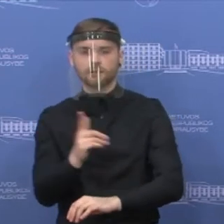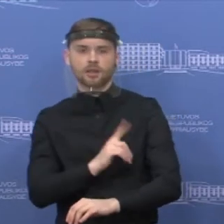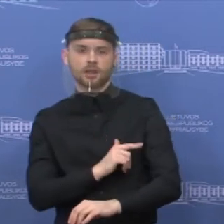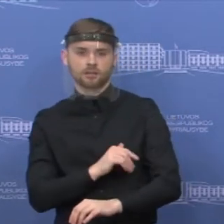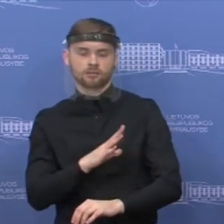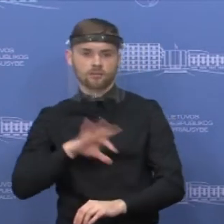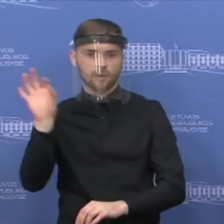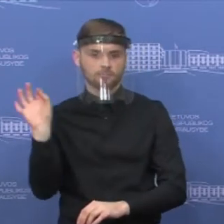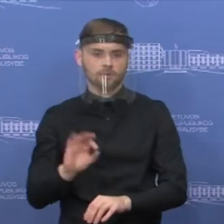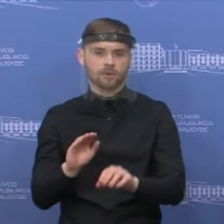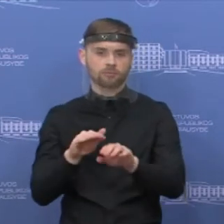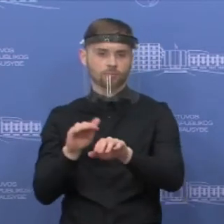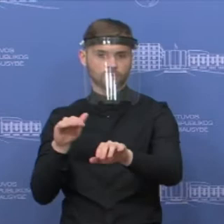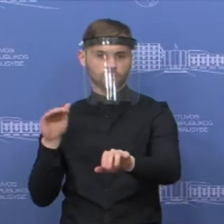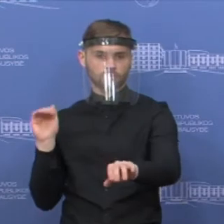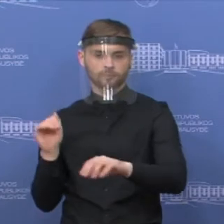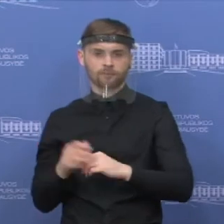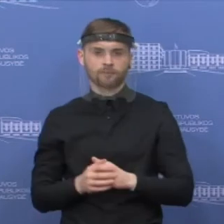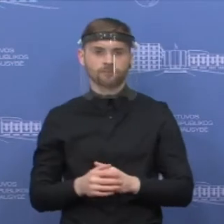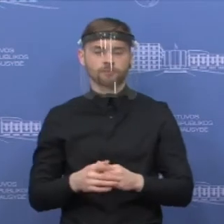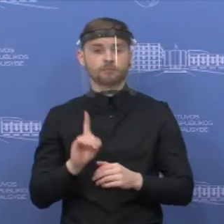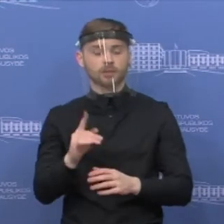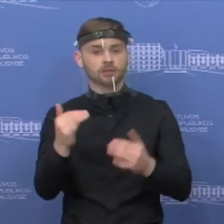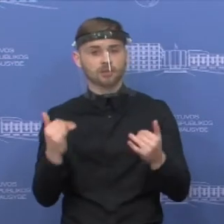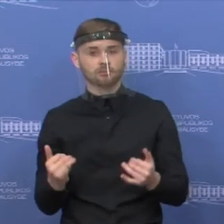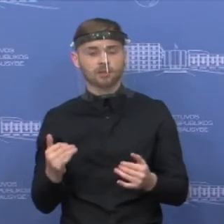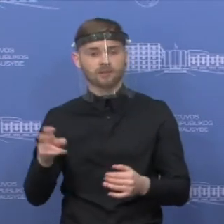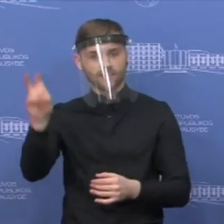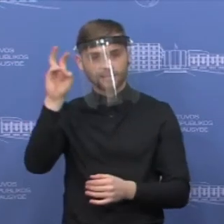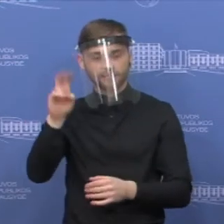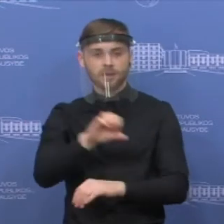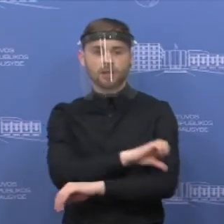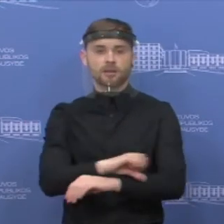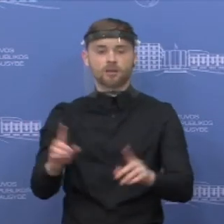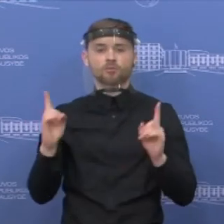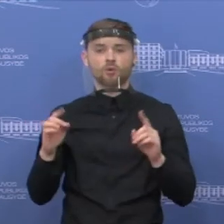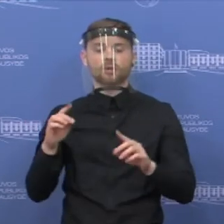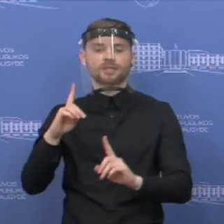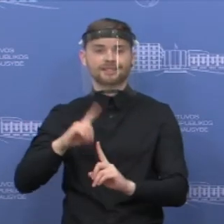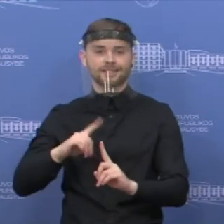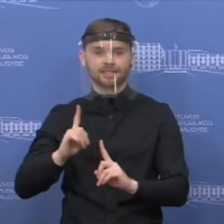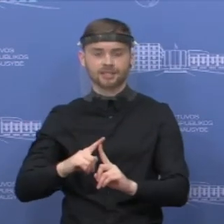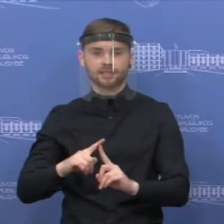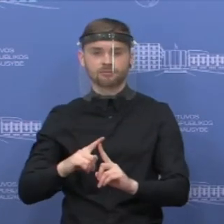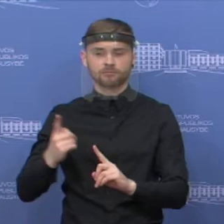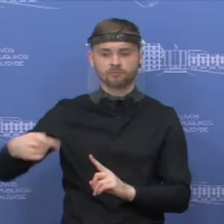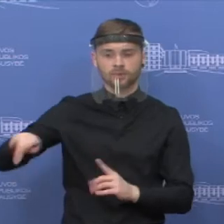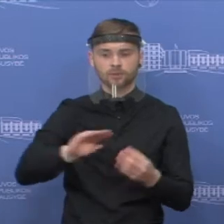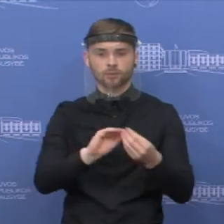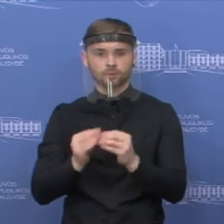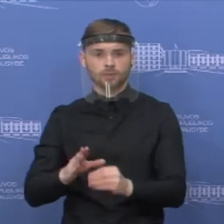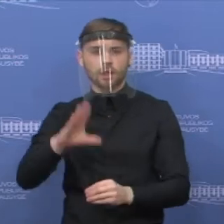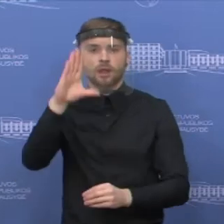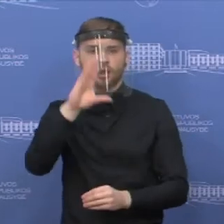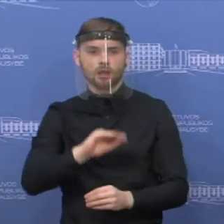dvi šalio bendatarpiavimo su mūsų kaiminių valstybių sienos apsaugos tarnybomis dėka pavyko